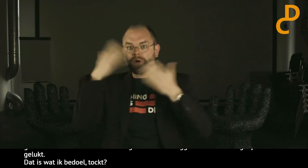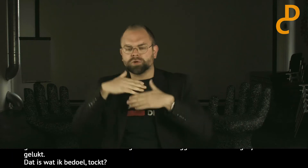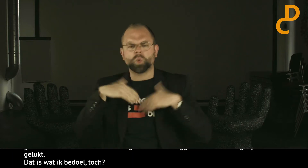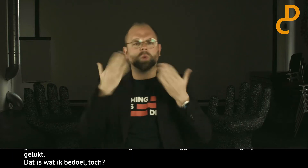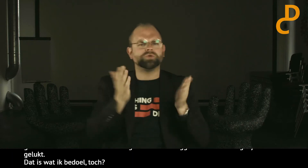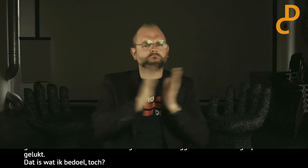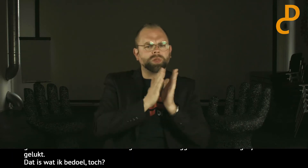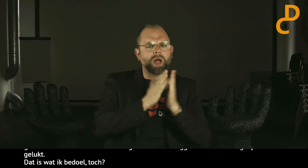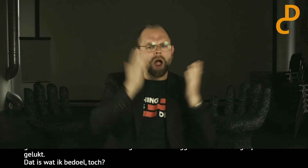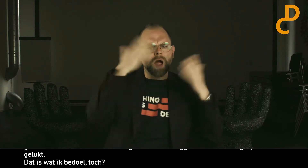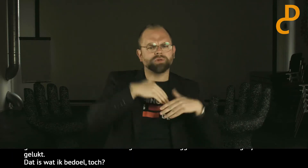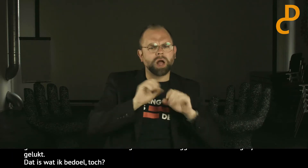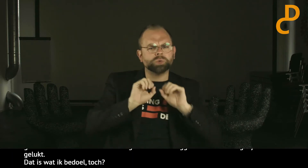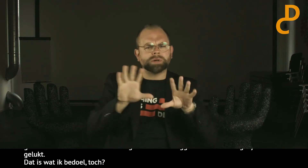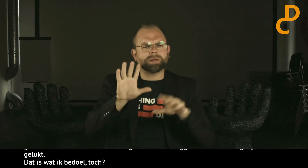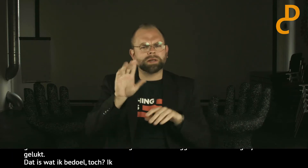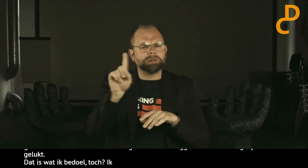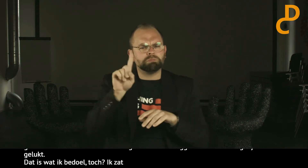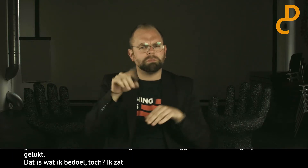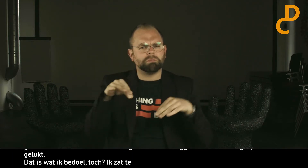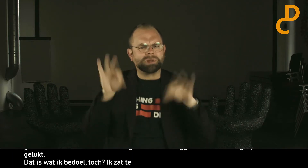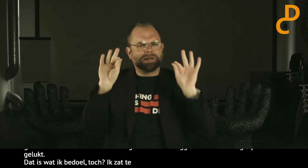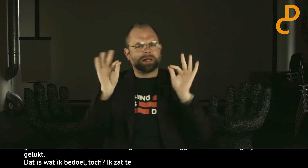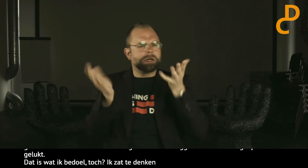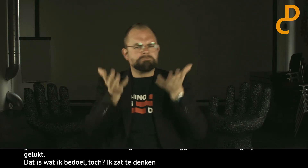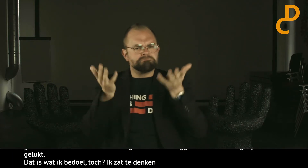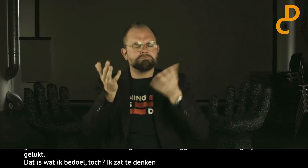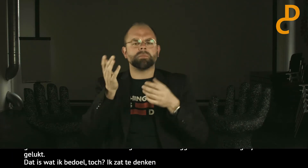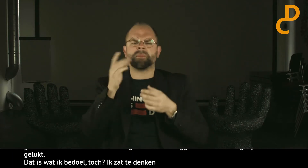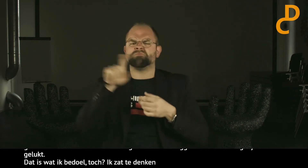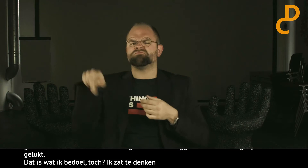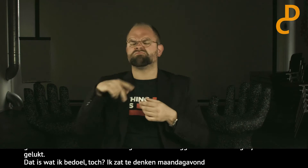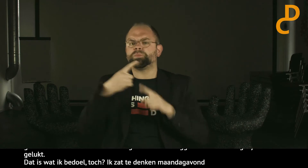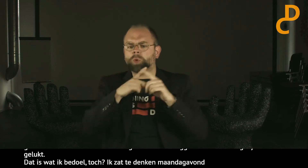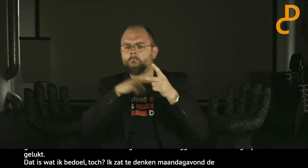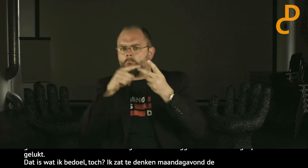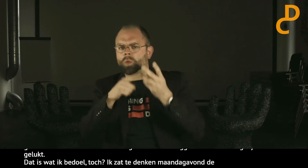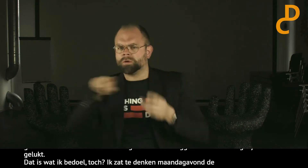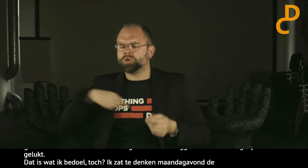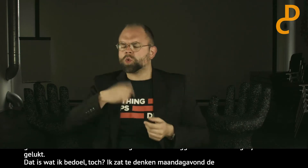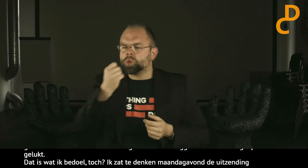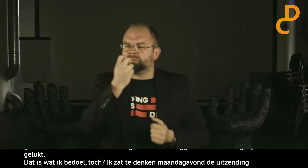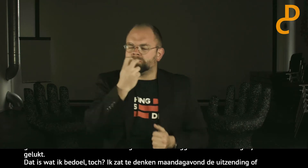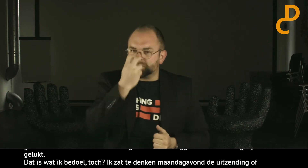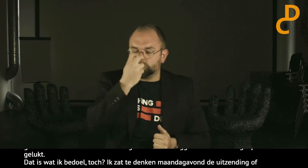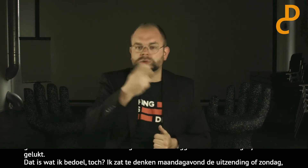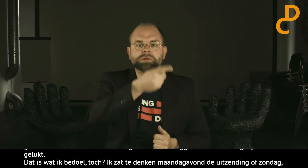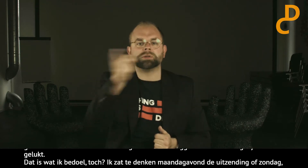Ik zat even te denken, maandagavond of zondagavond de uitzending. Wat is eigenlijk beter? We hebben al gekeken... We zijn wel